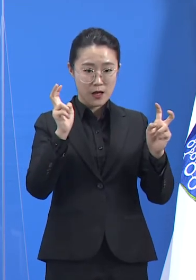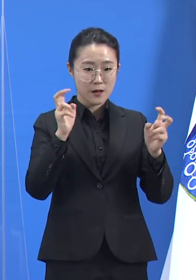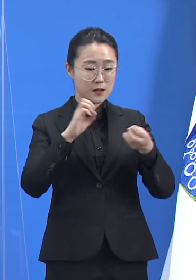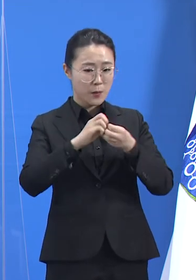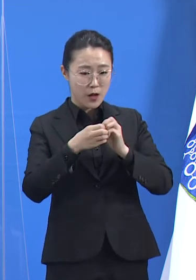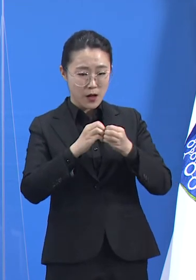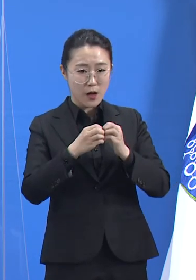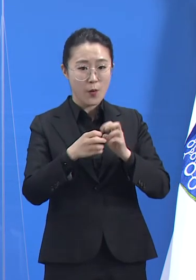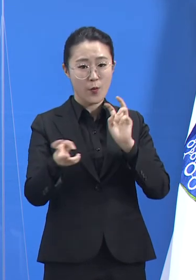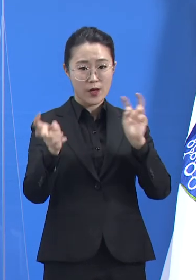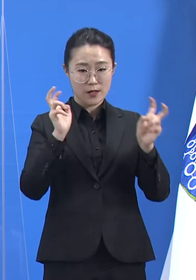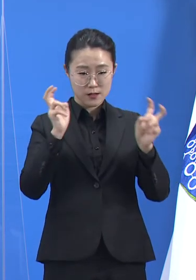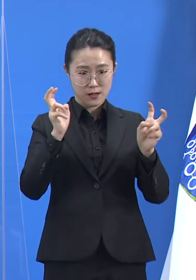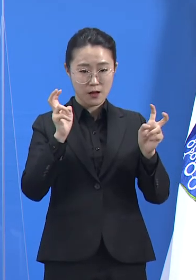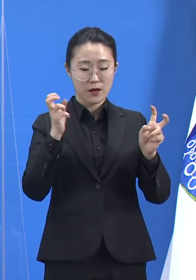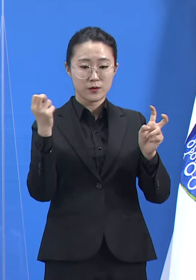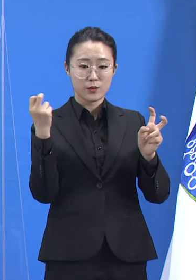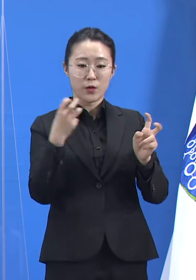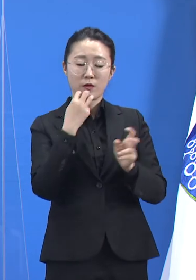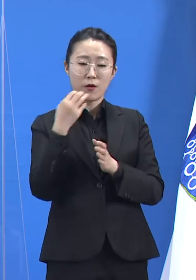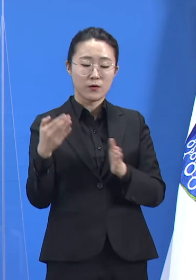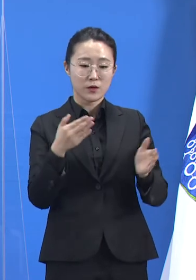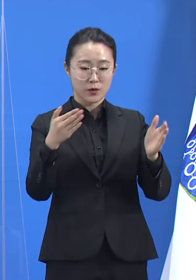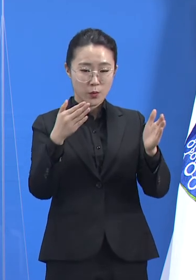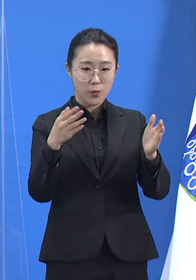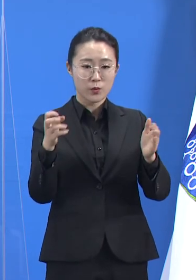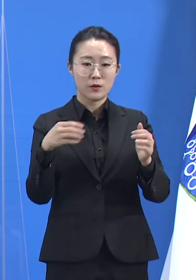수도권에서 확산되고 있다는 것을 뜻합니다.